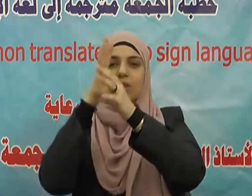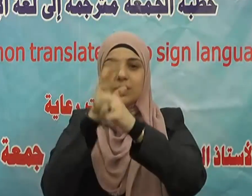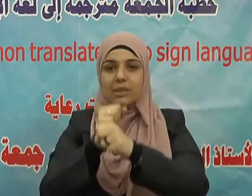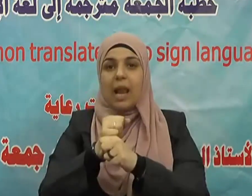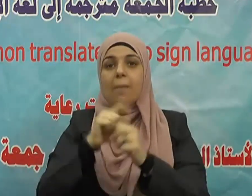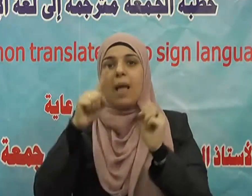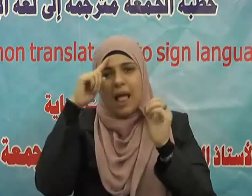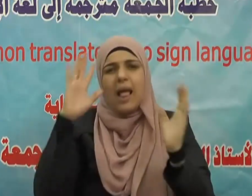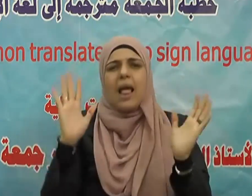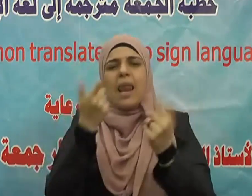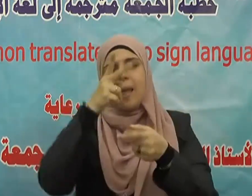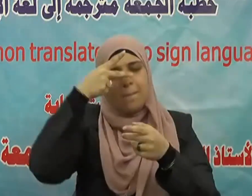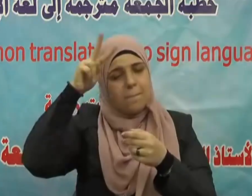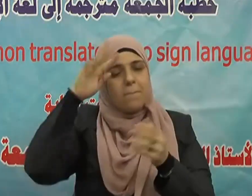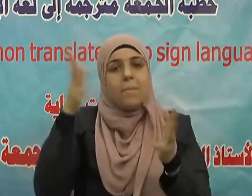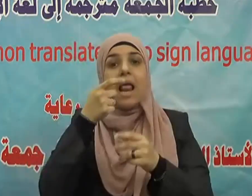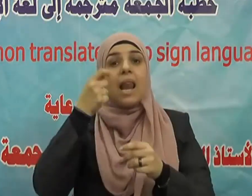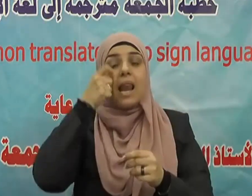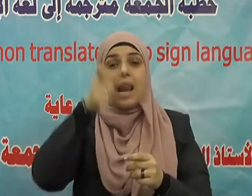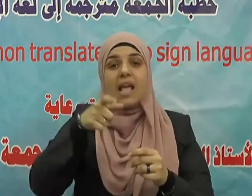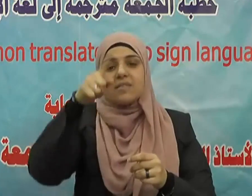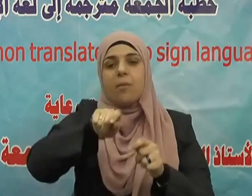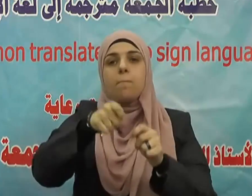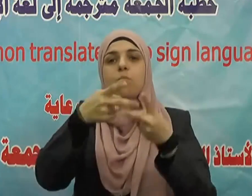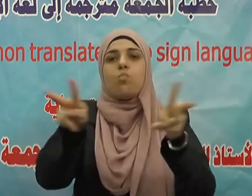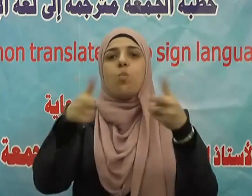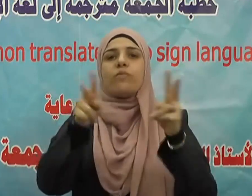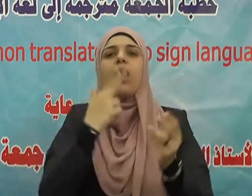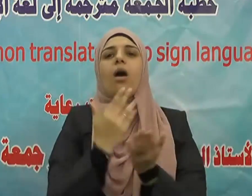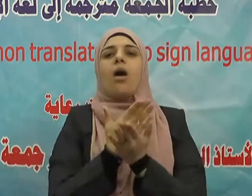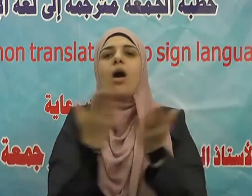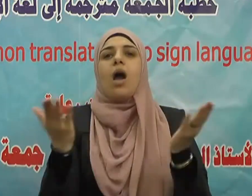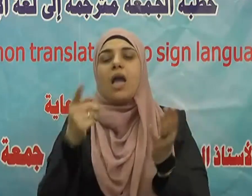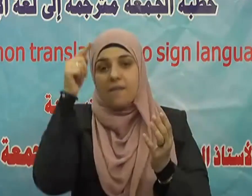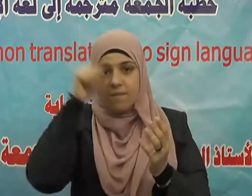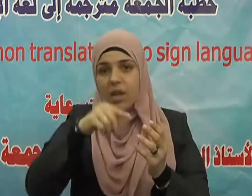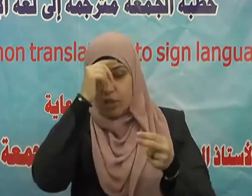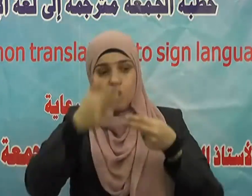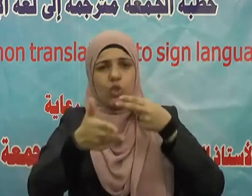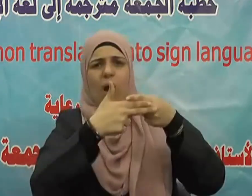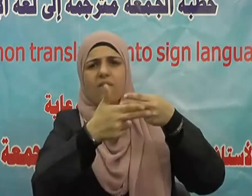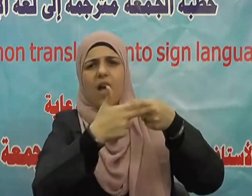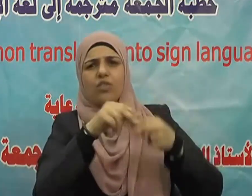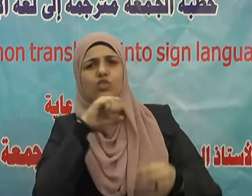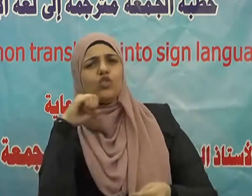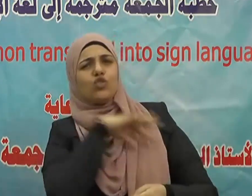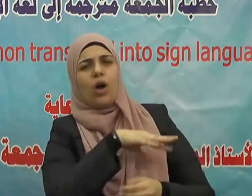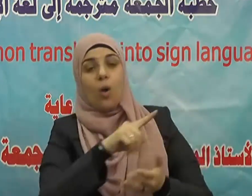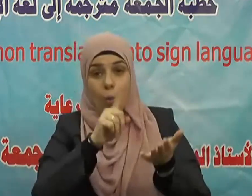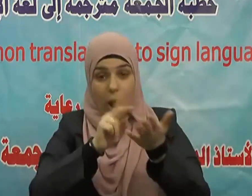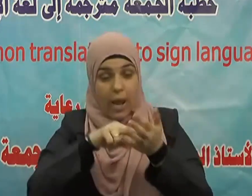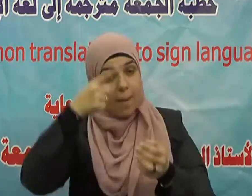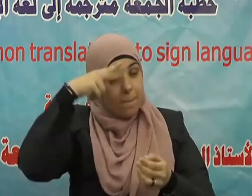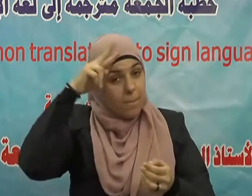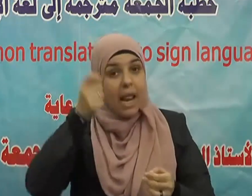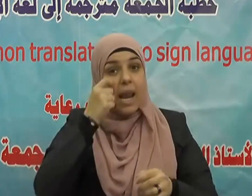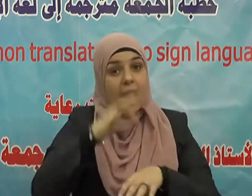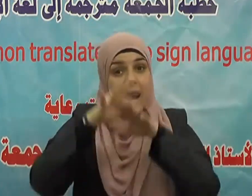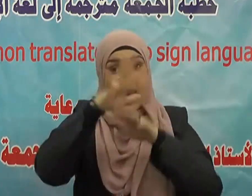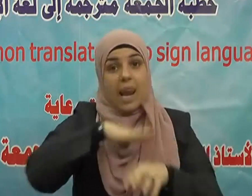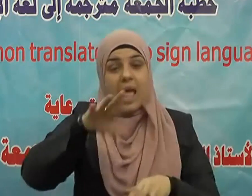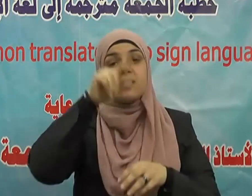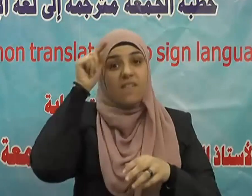منهج حياة فحيث نجده نجد الخير يقول نبينا صلى الله عليه